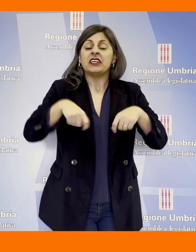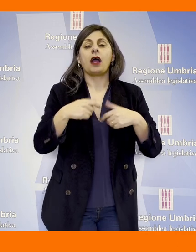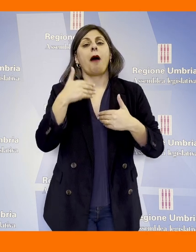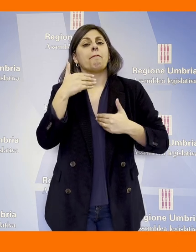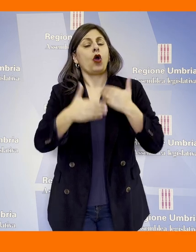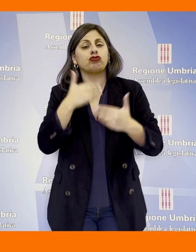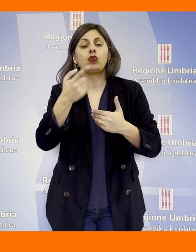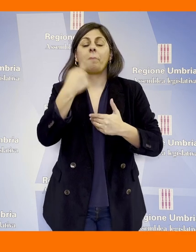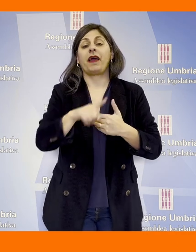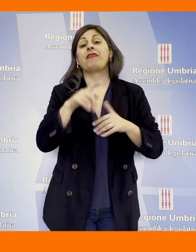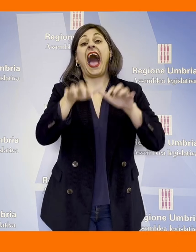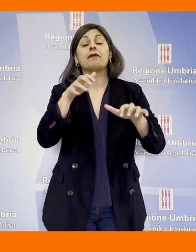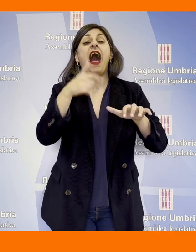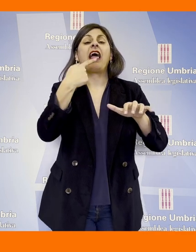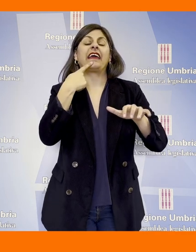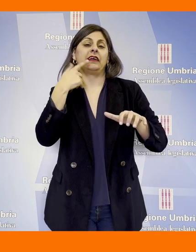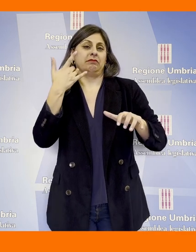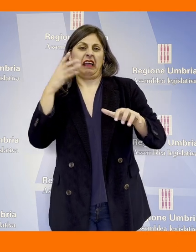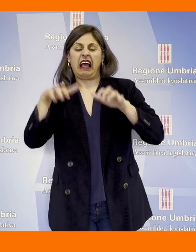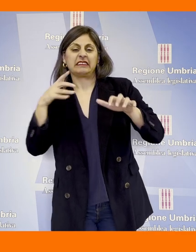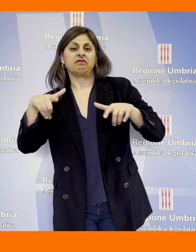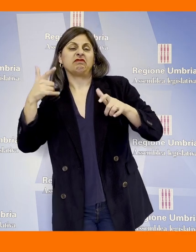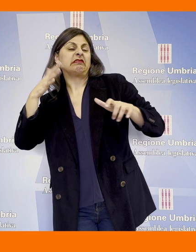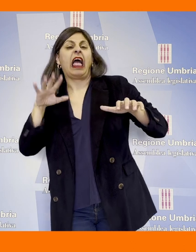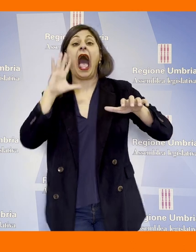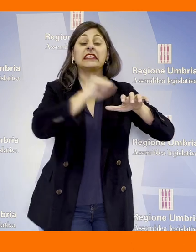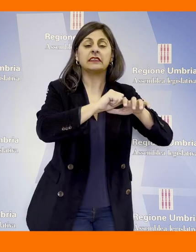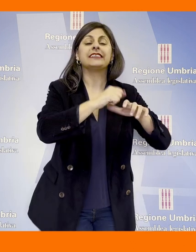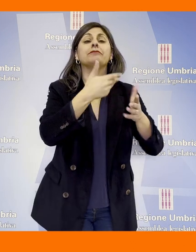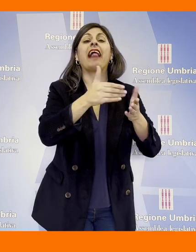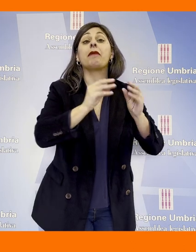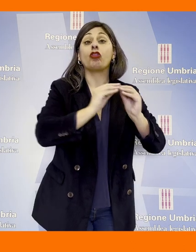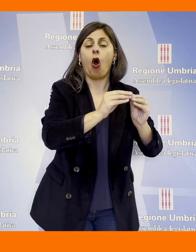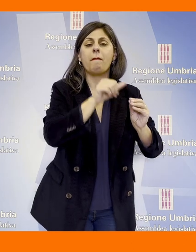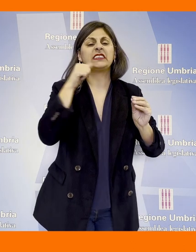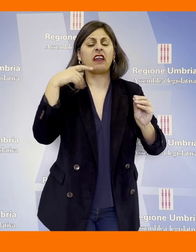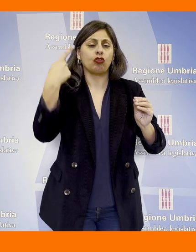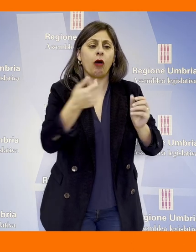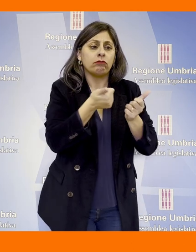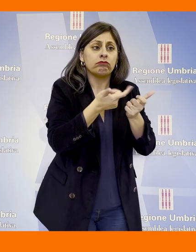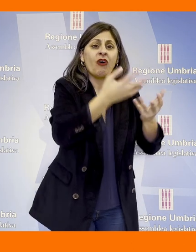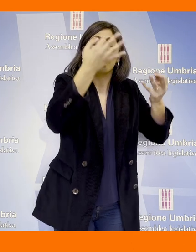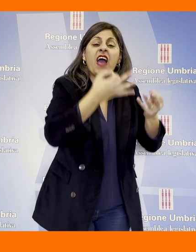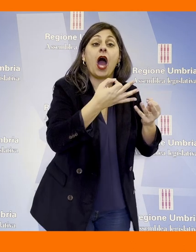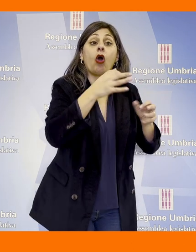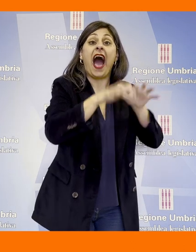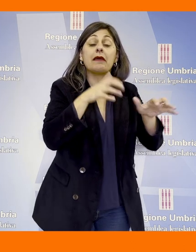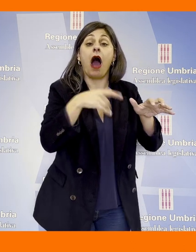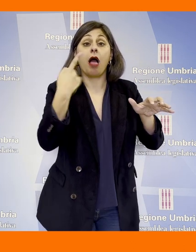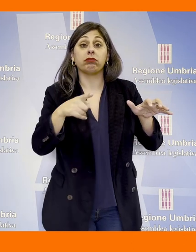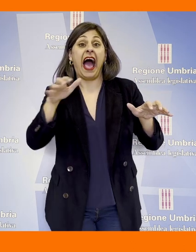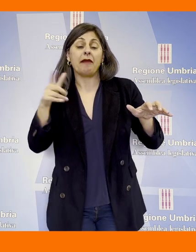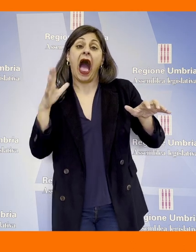sostenere i costi di smaltimento degli animali uccisi dai predatori anche al fine di poter censire in modo puntuale i reali capi